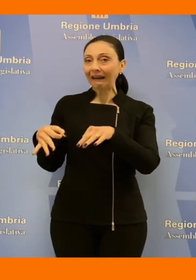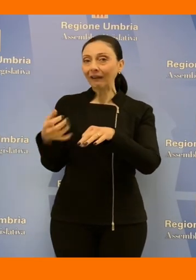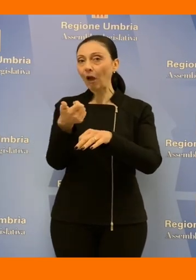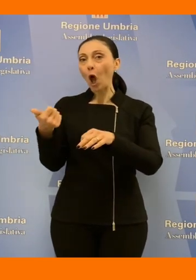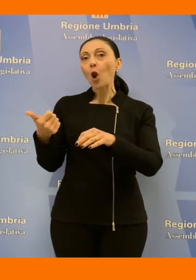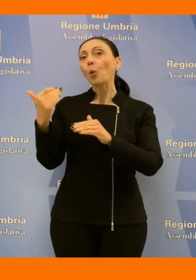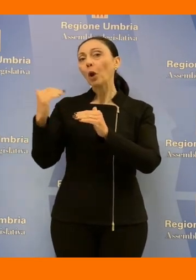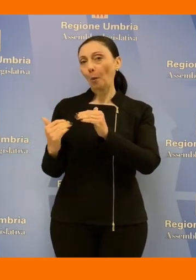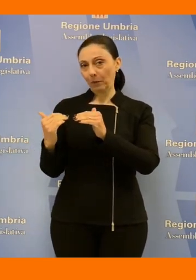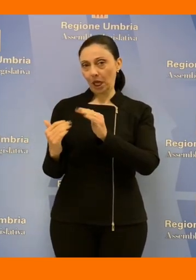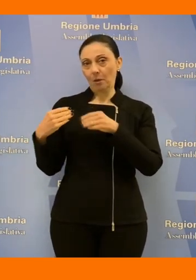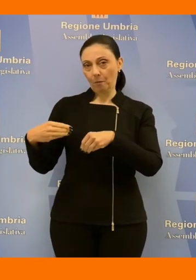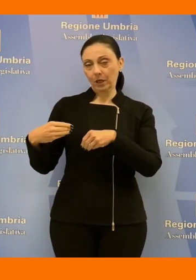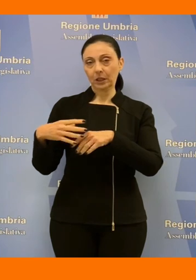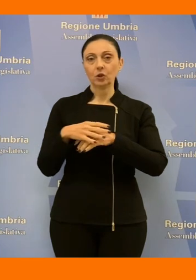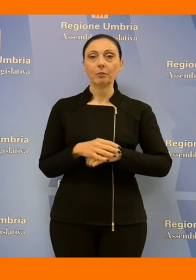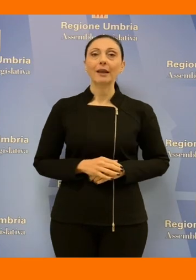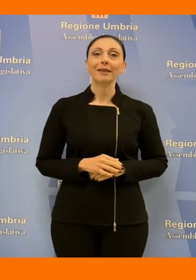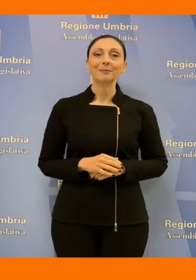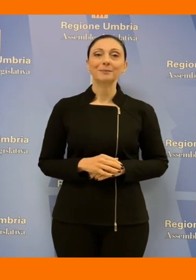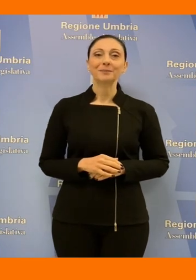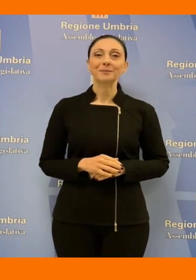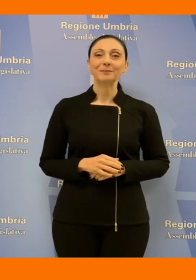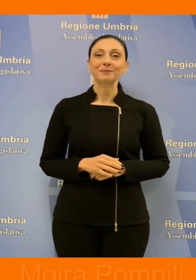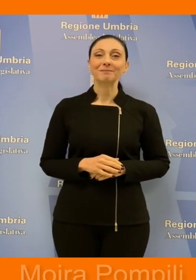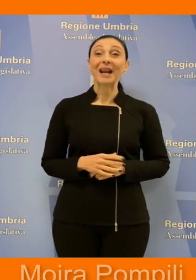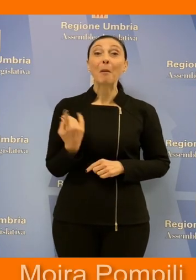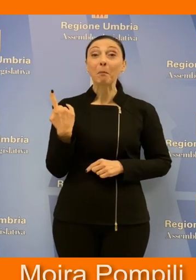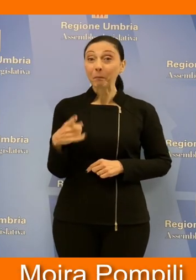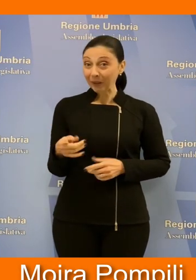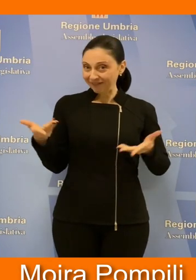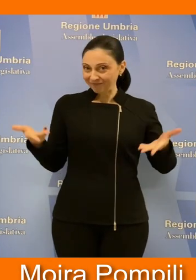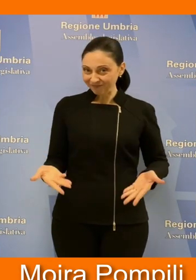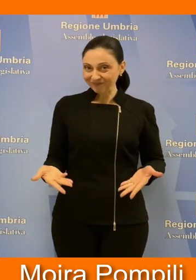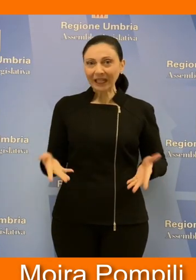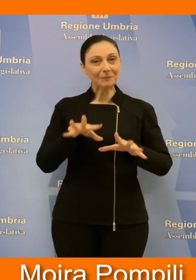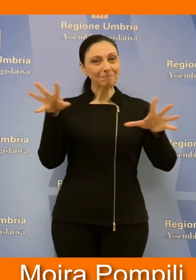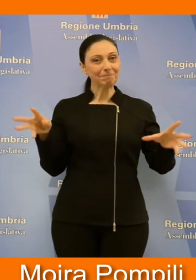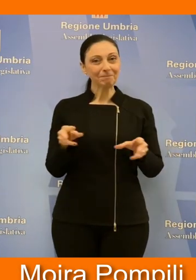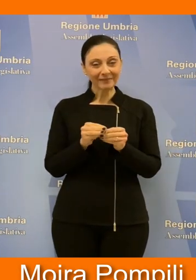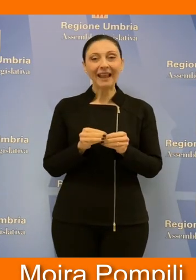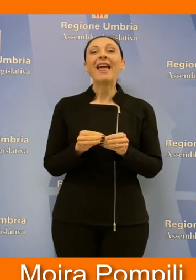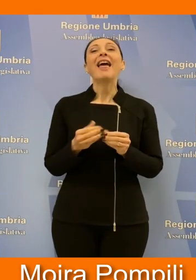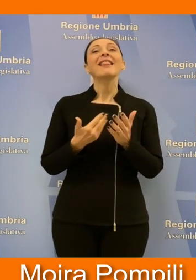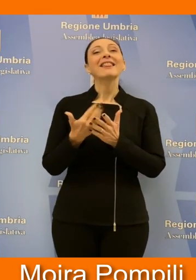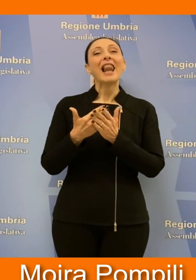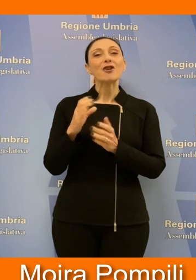partecipanti anche per questa edizione è tutto vi ricordo la telecru va in onda sulle emittenti televisive